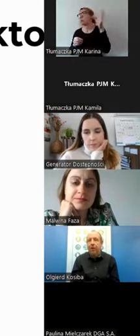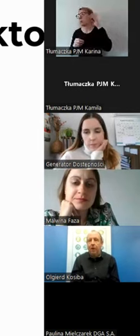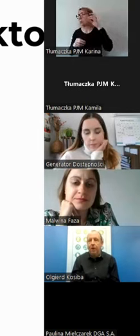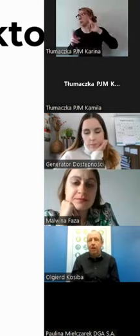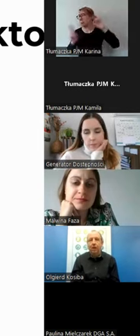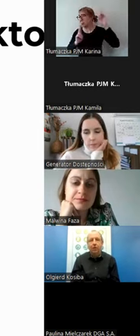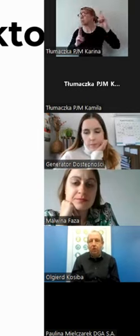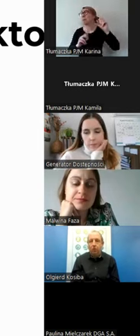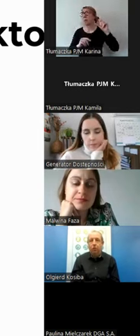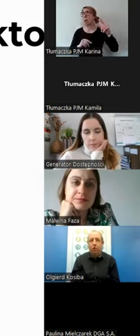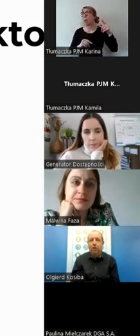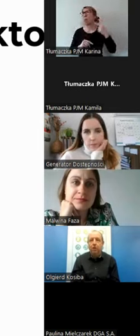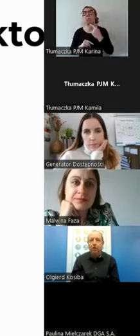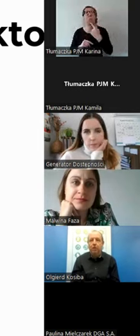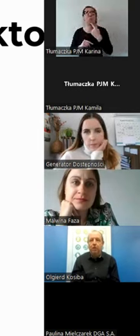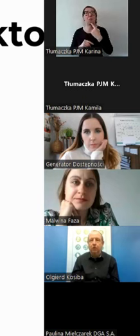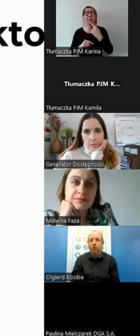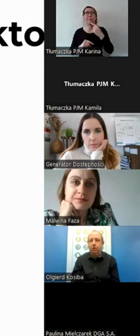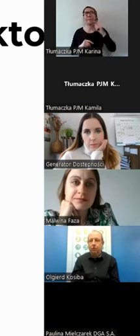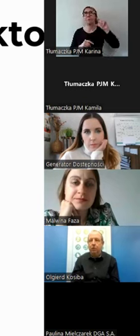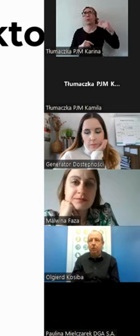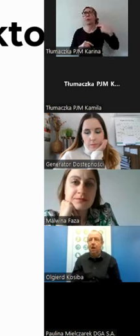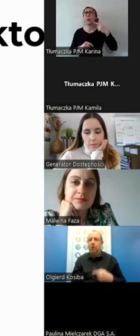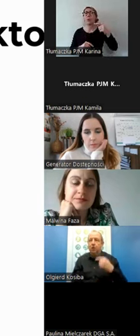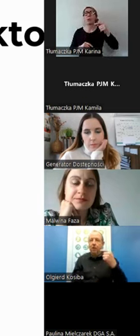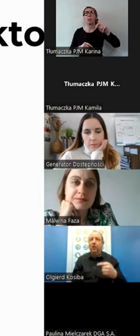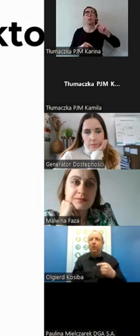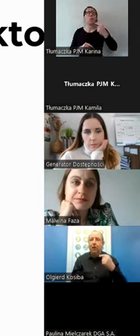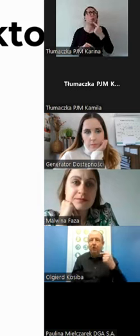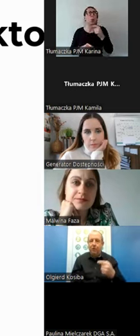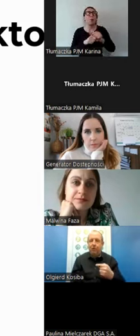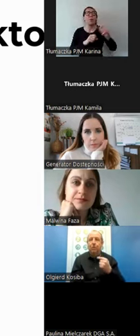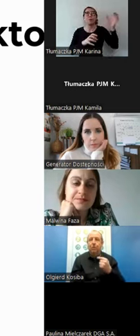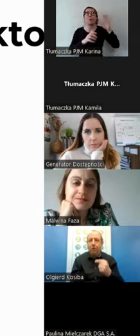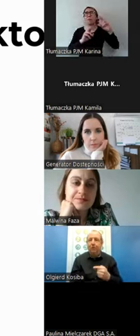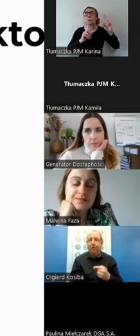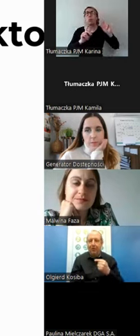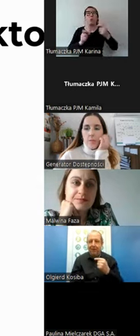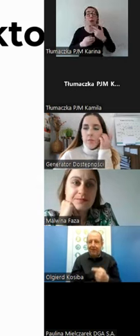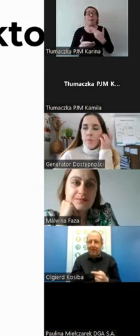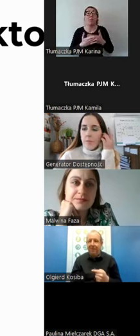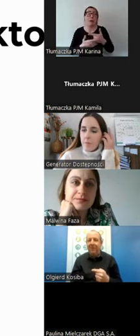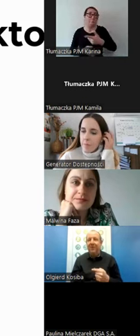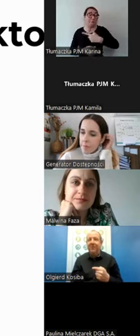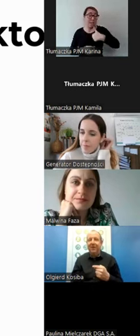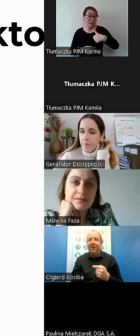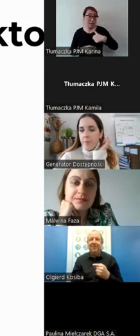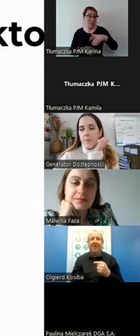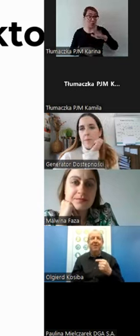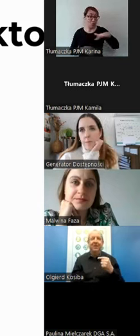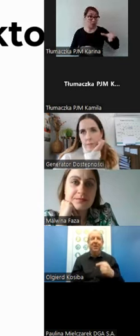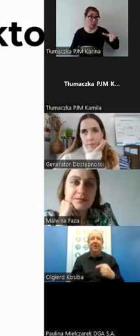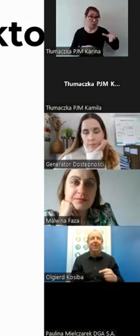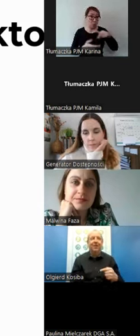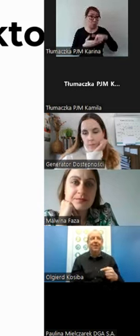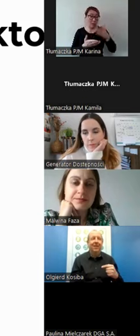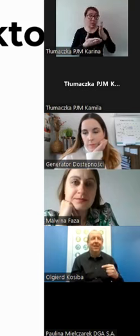po prostu dźwięki, ale nie nauczyli się tych dźwięków rozumieć. To dlatego jako dzieci przeszliśmy przez etap. On jest